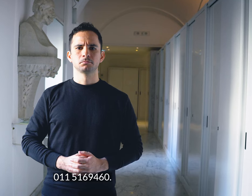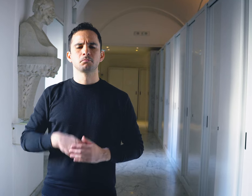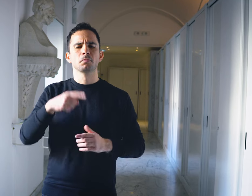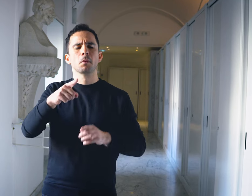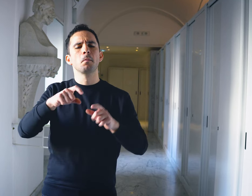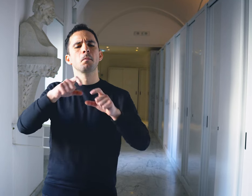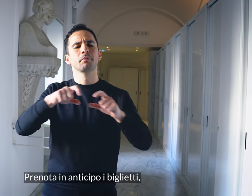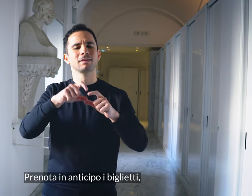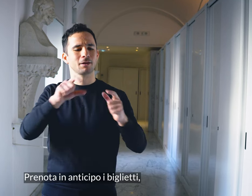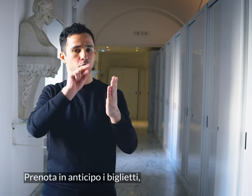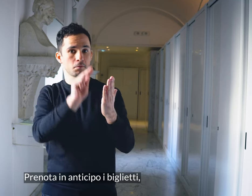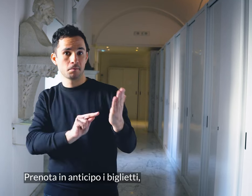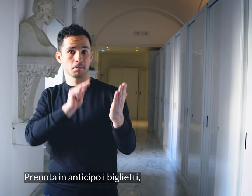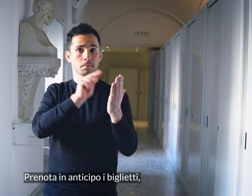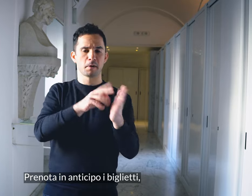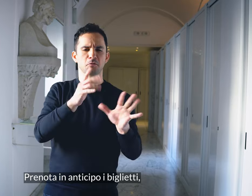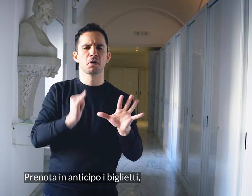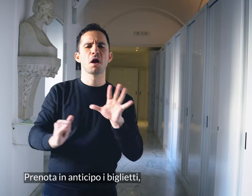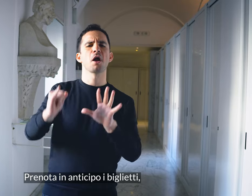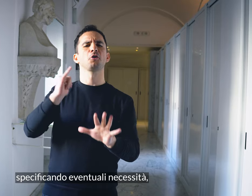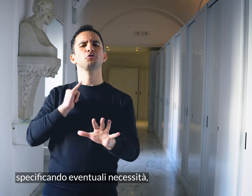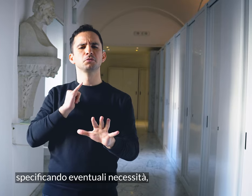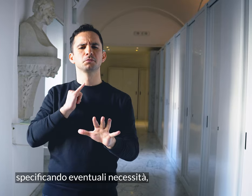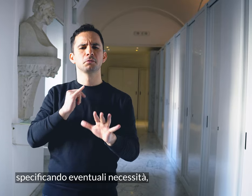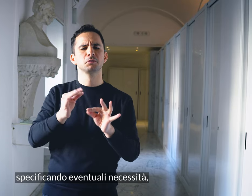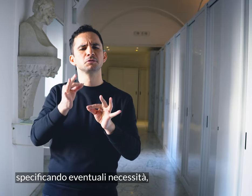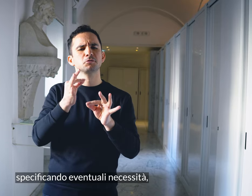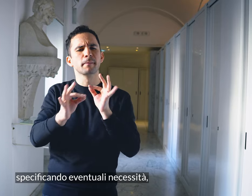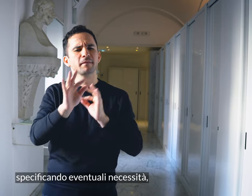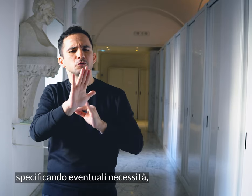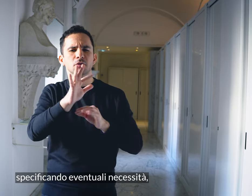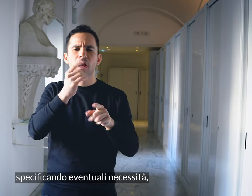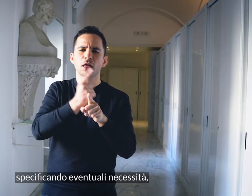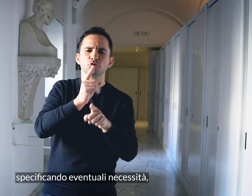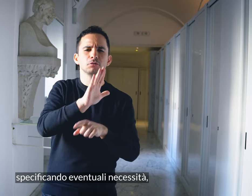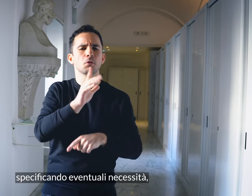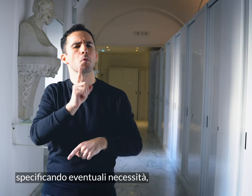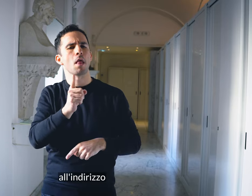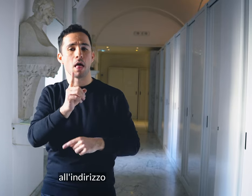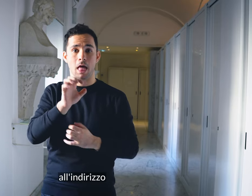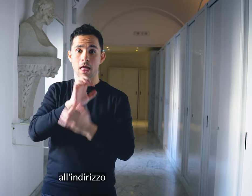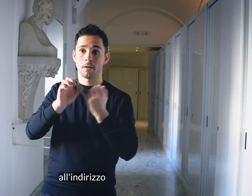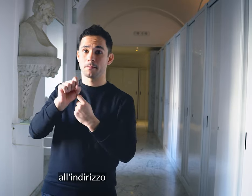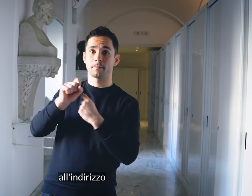Prenota in anticipo i biglietti specificando eventuali necessità all'indirizzo